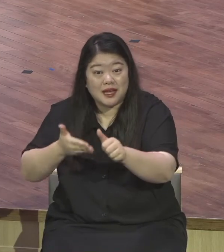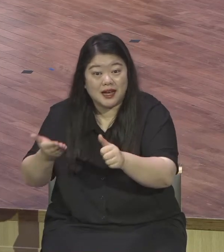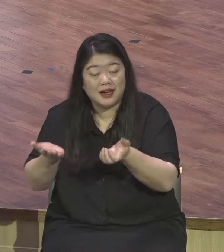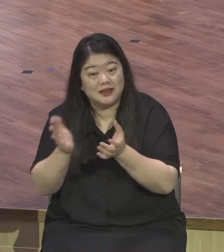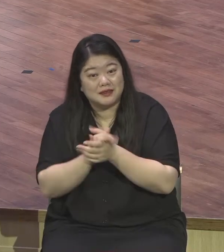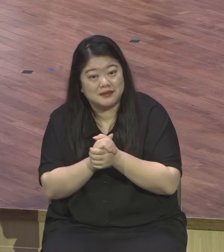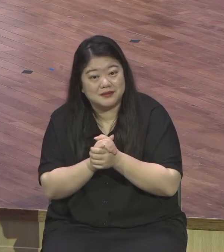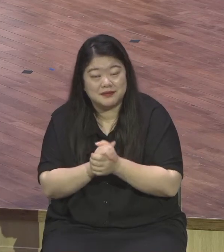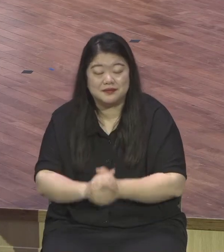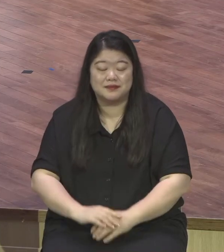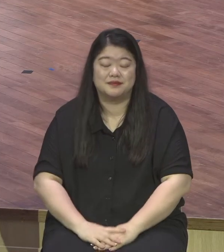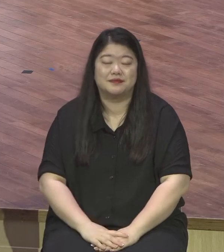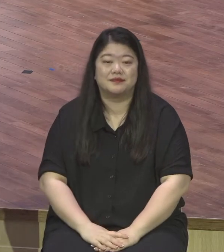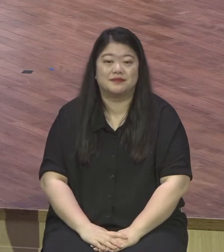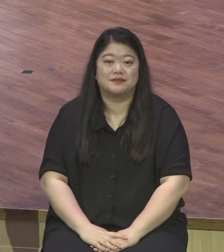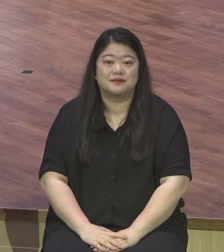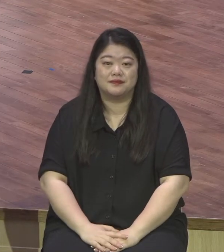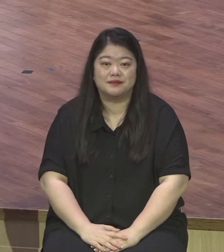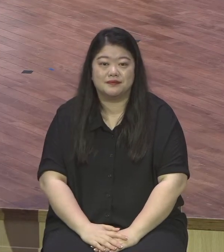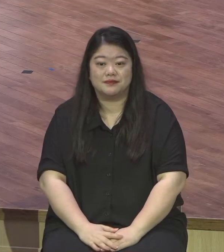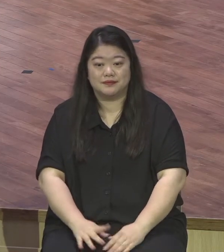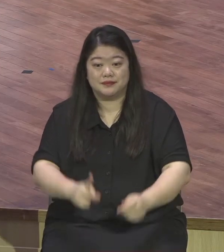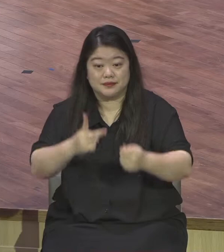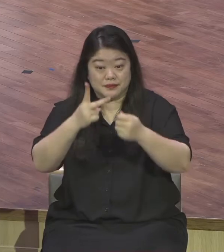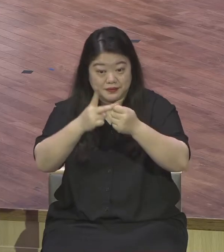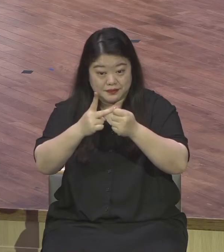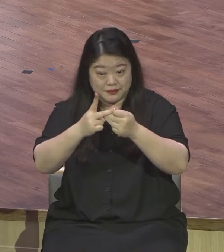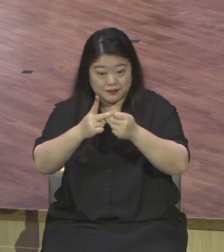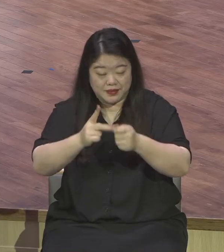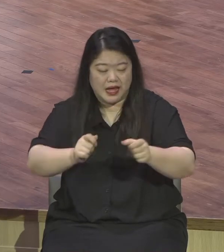두 번째로 기회를 붙잡는 신앙생활